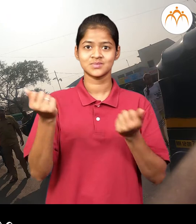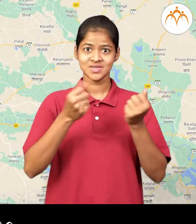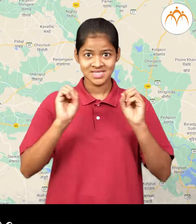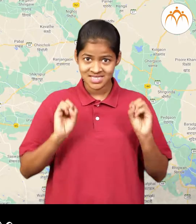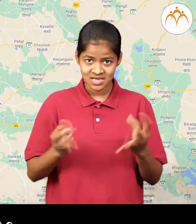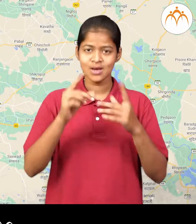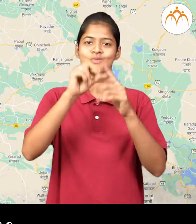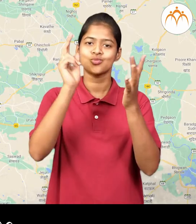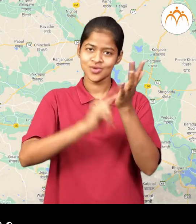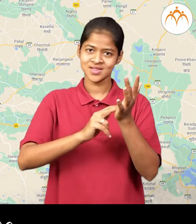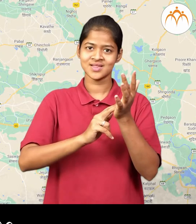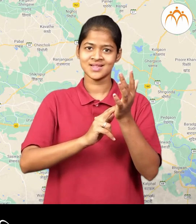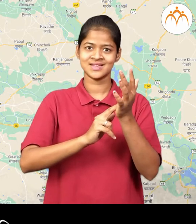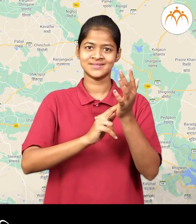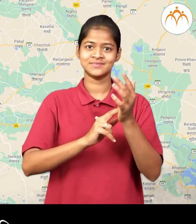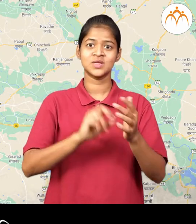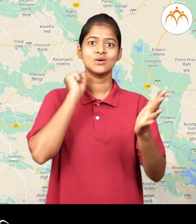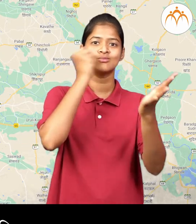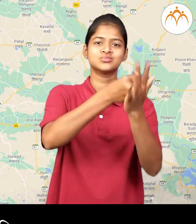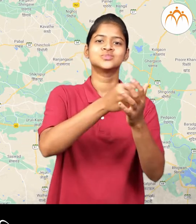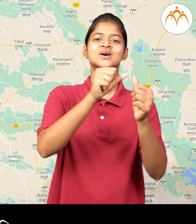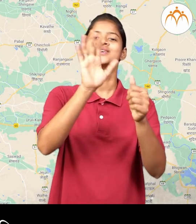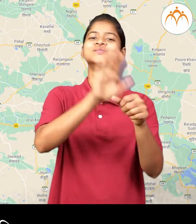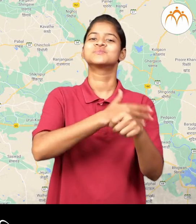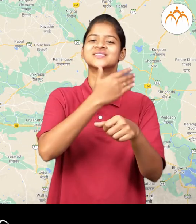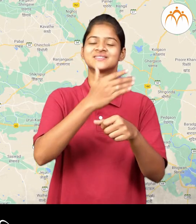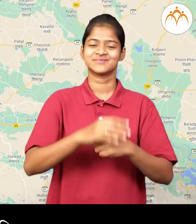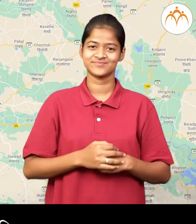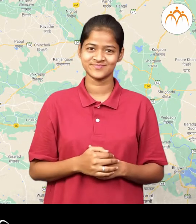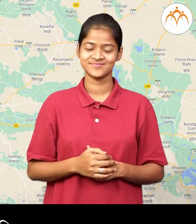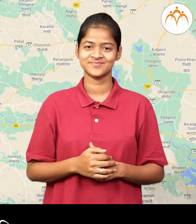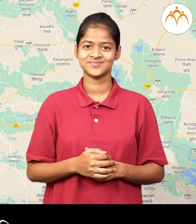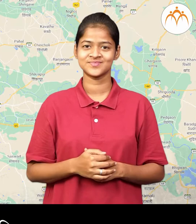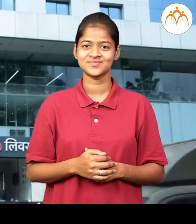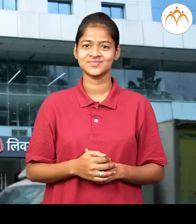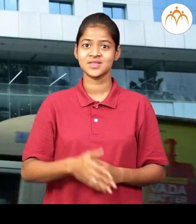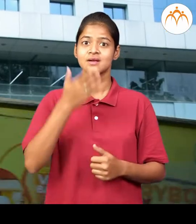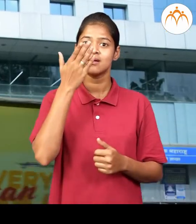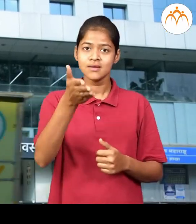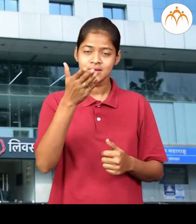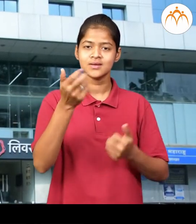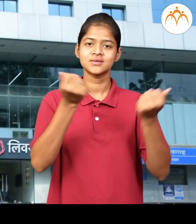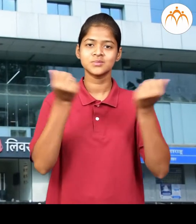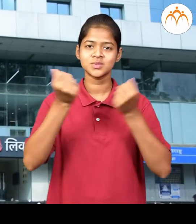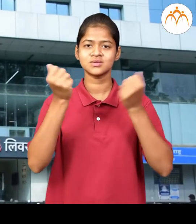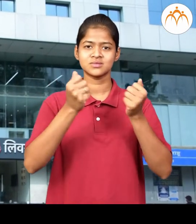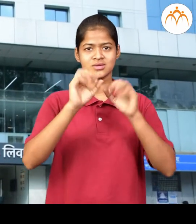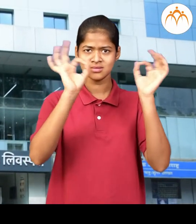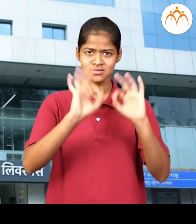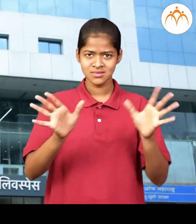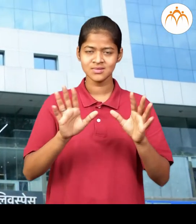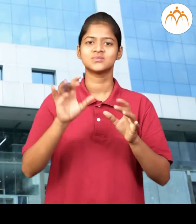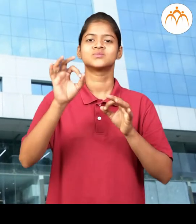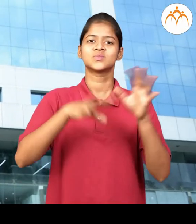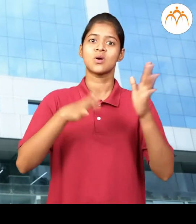कुठू नाली पुणे आणी कुठे जानार अली बागला अशा बस मूठ्या शहरात